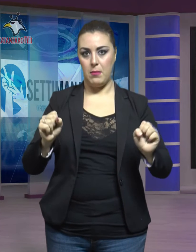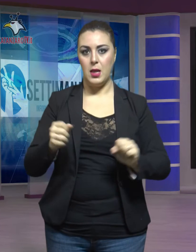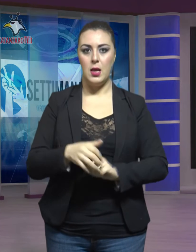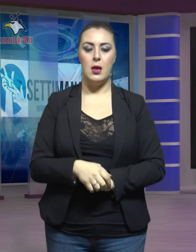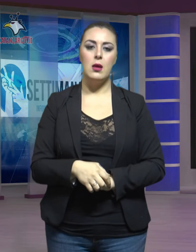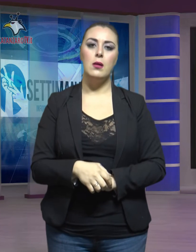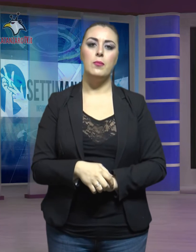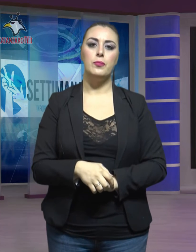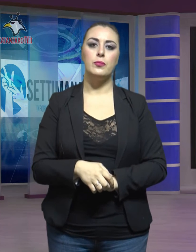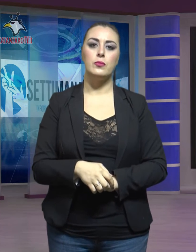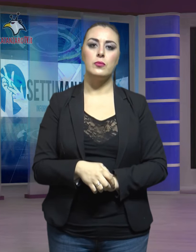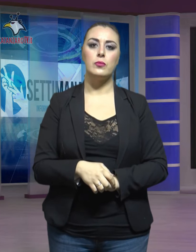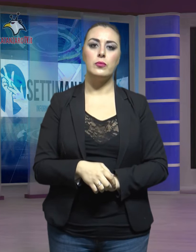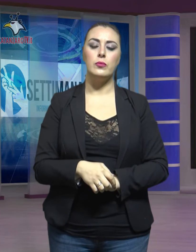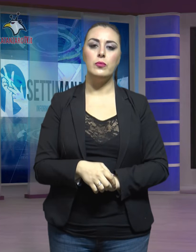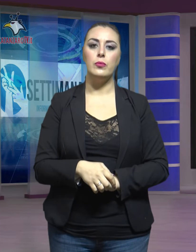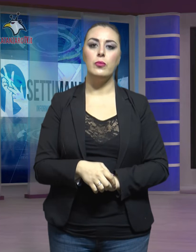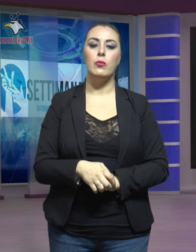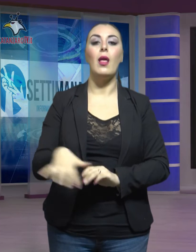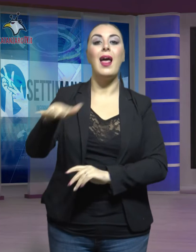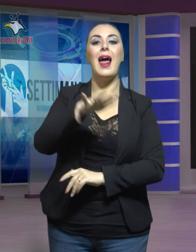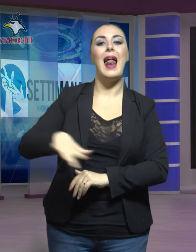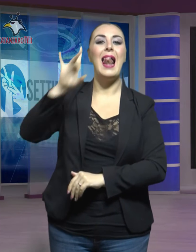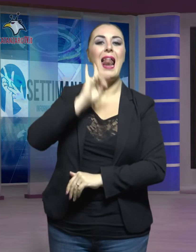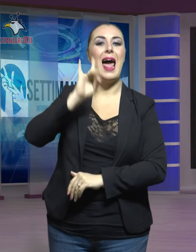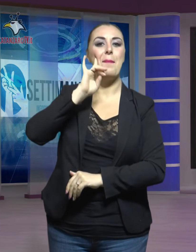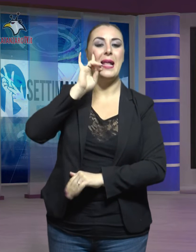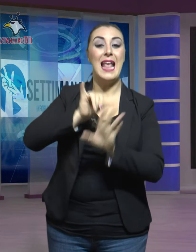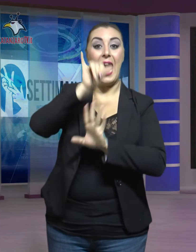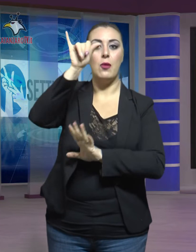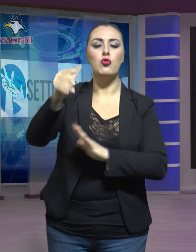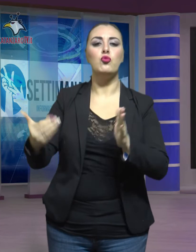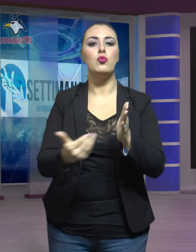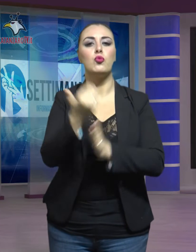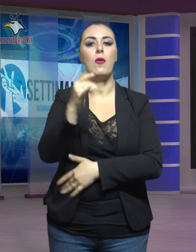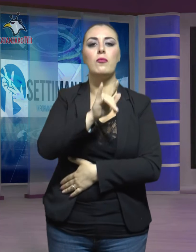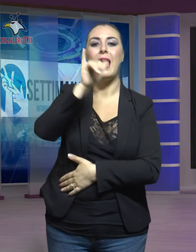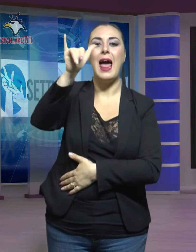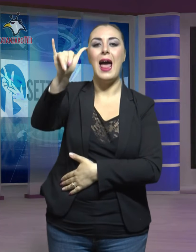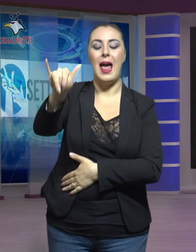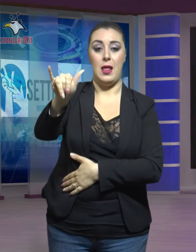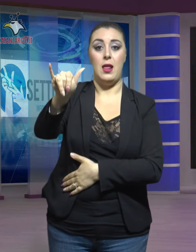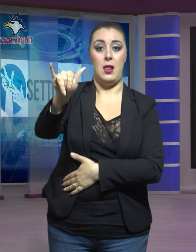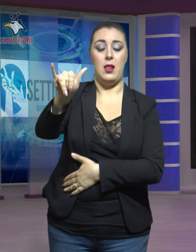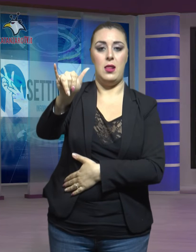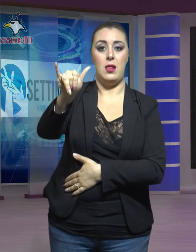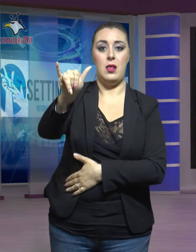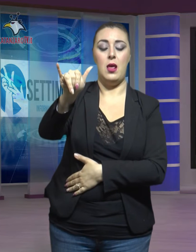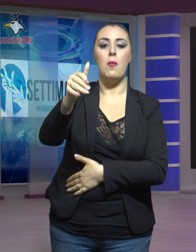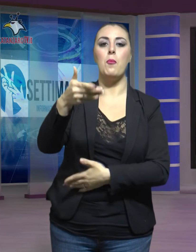Nuovo volo dall'aeroporto internazionale di La Mezzia Terme. Dallo scalo catanzarese